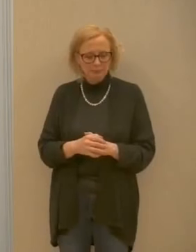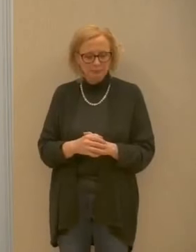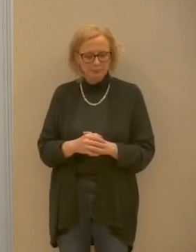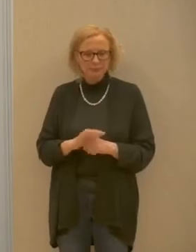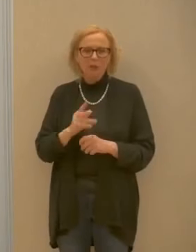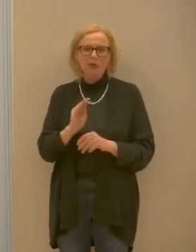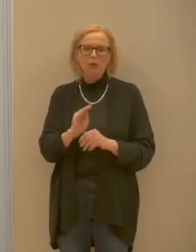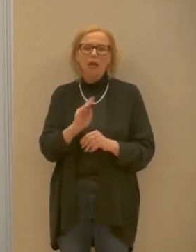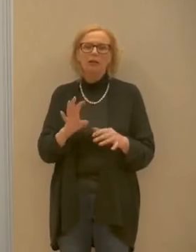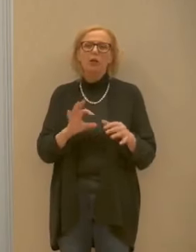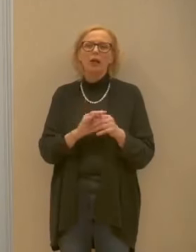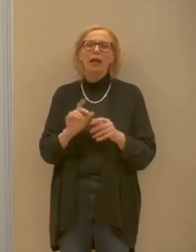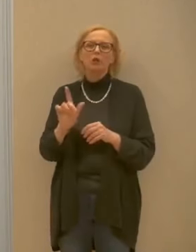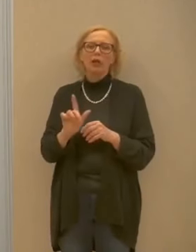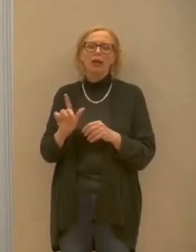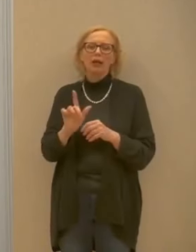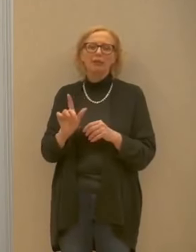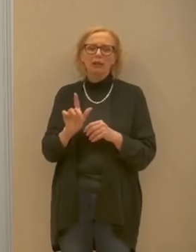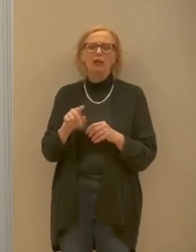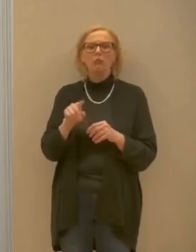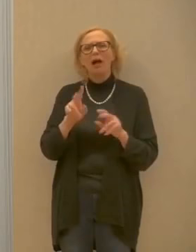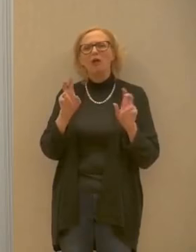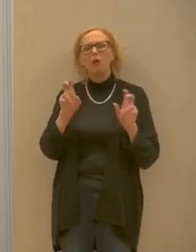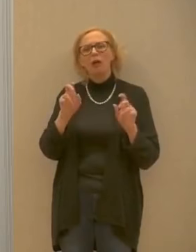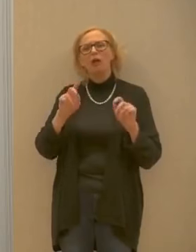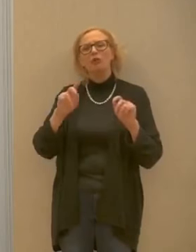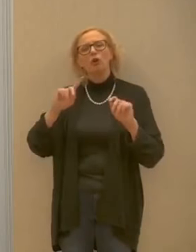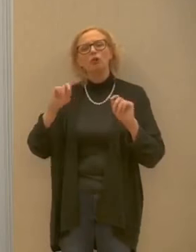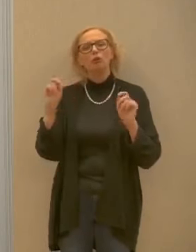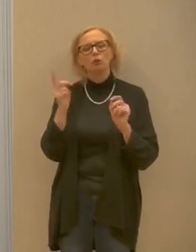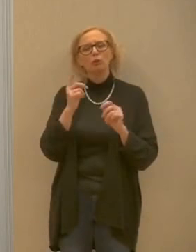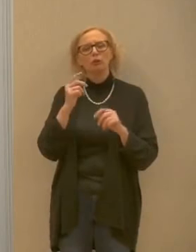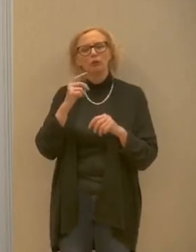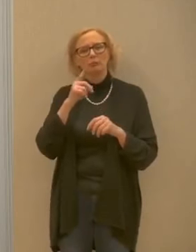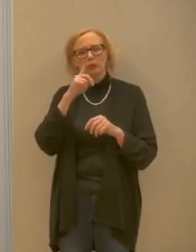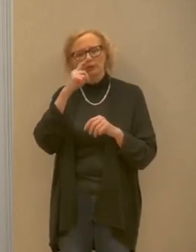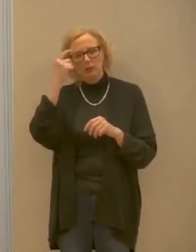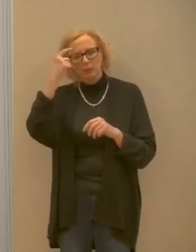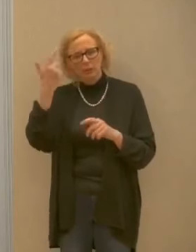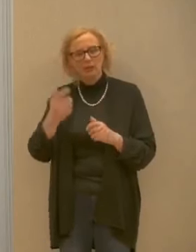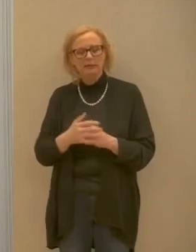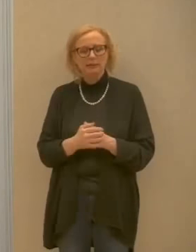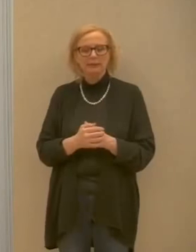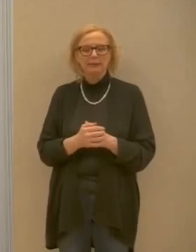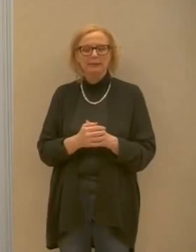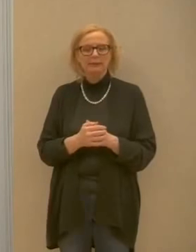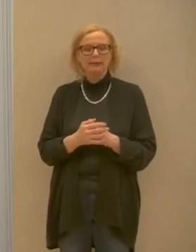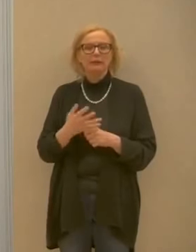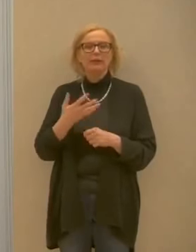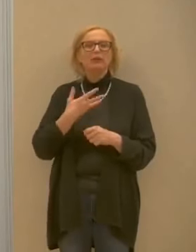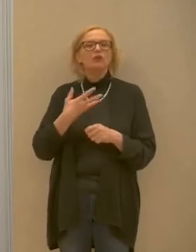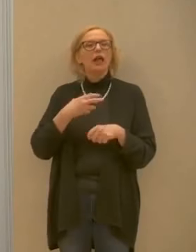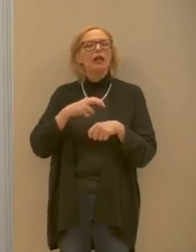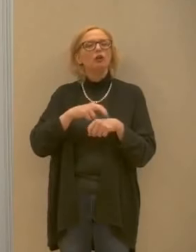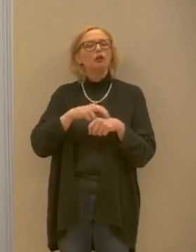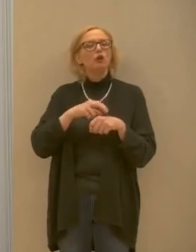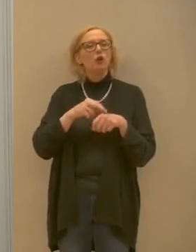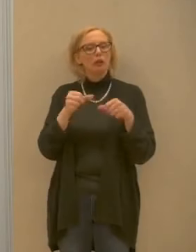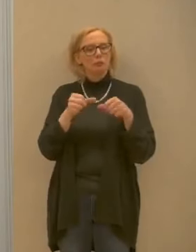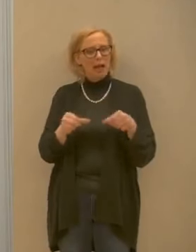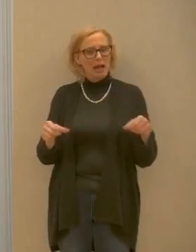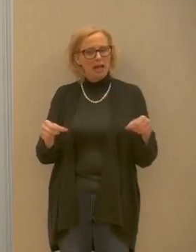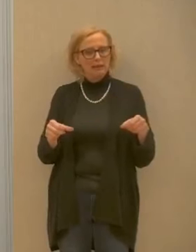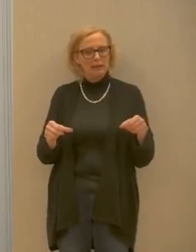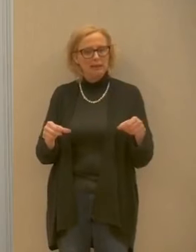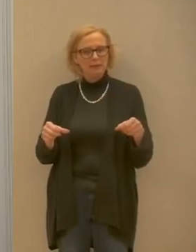arriva da Levico un tema che però riguarda un po' tutti cioè nel caso in specie qui ci sono i medici di base che dicono che